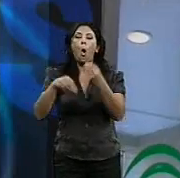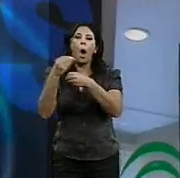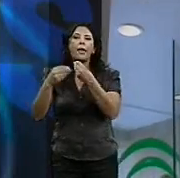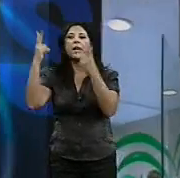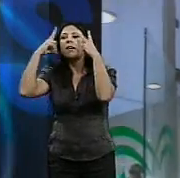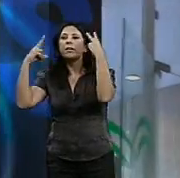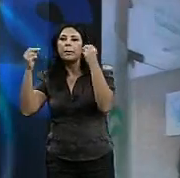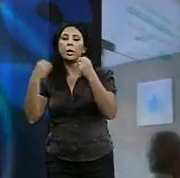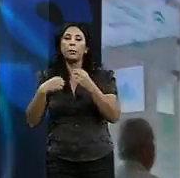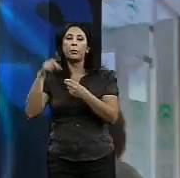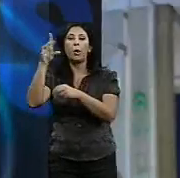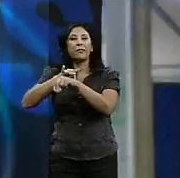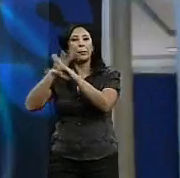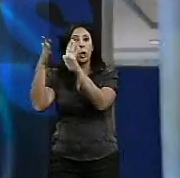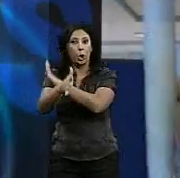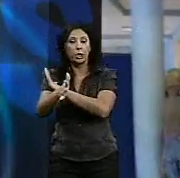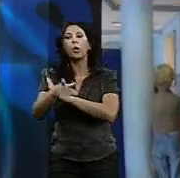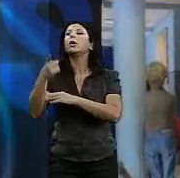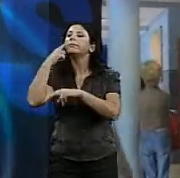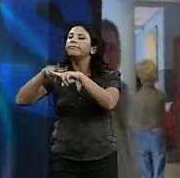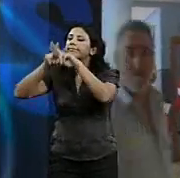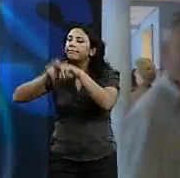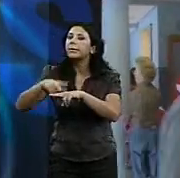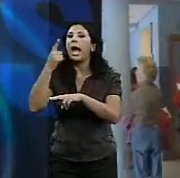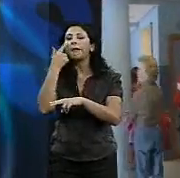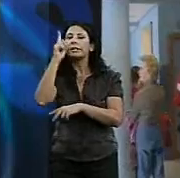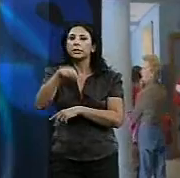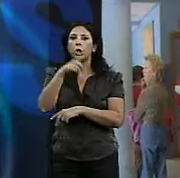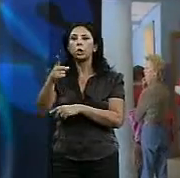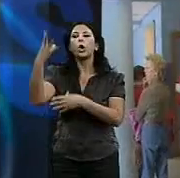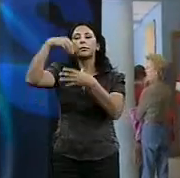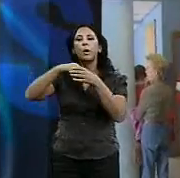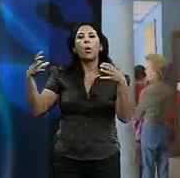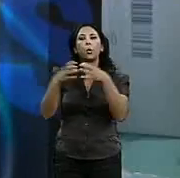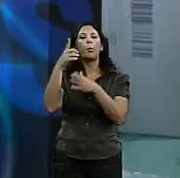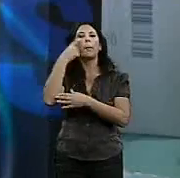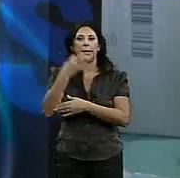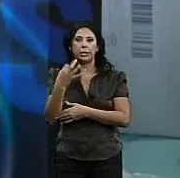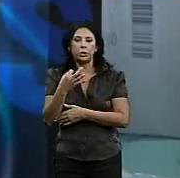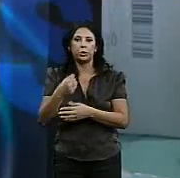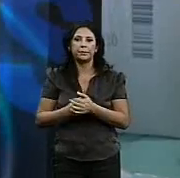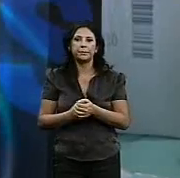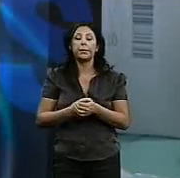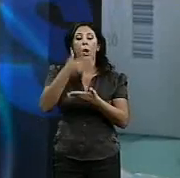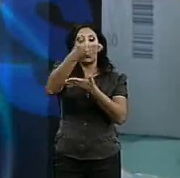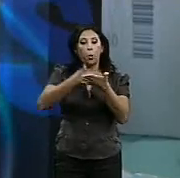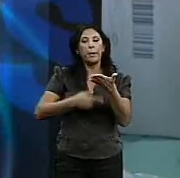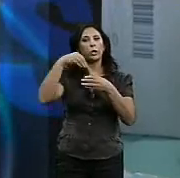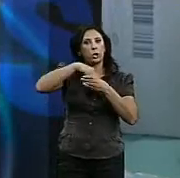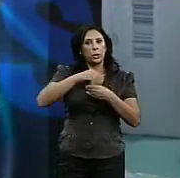consultas de crónico y se estableciera si pertenece o no pertenece al grupo de riesgo. Se le daría un documento interno que nosotros usamos, es el